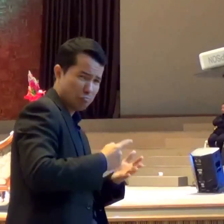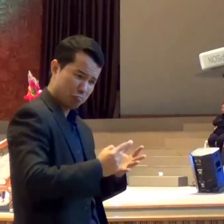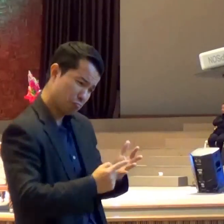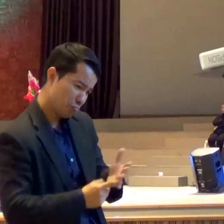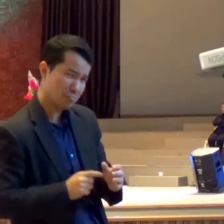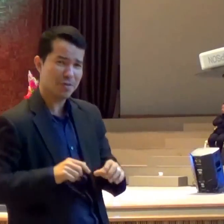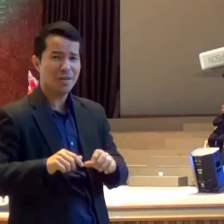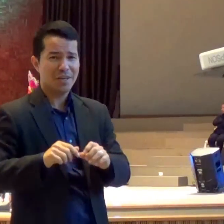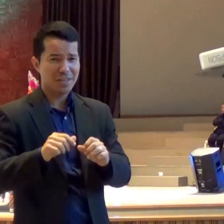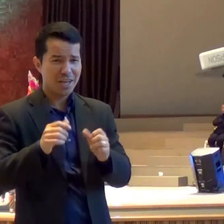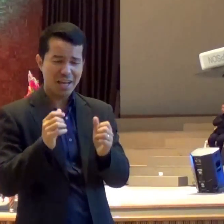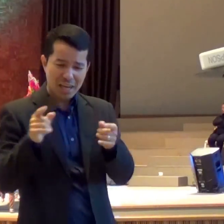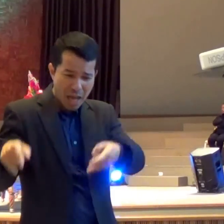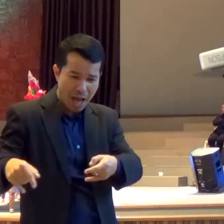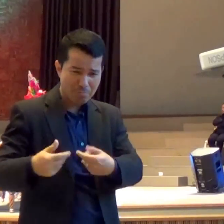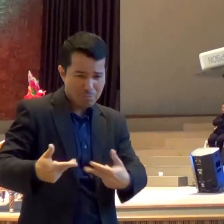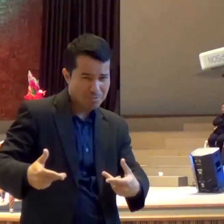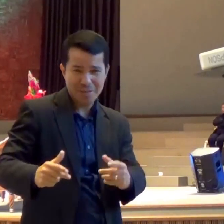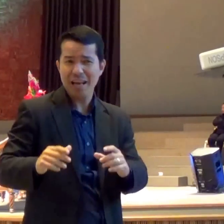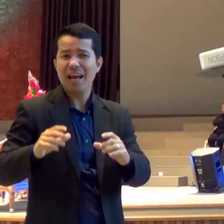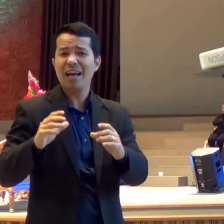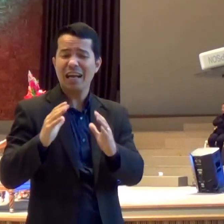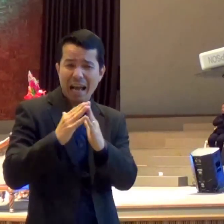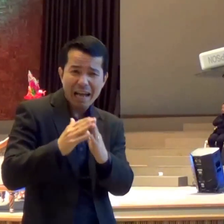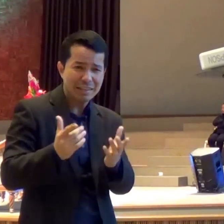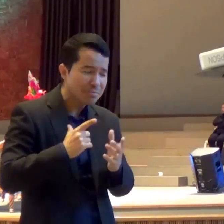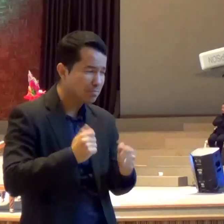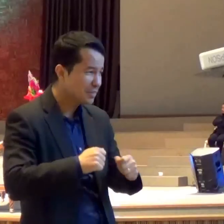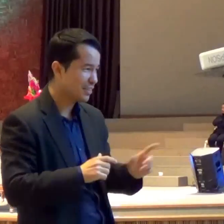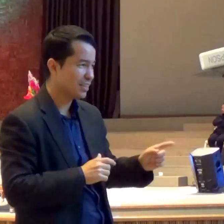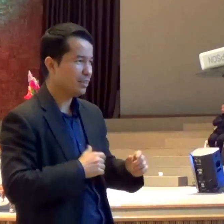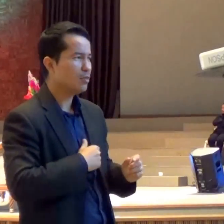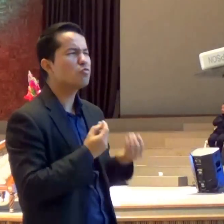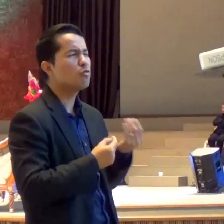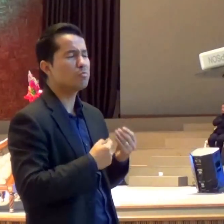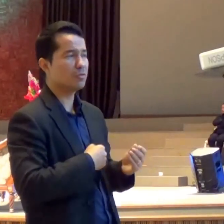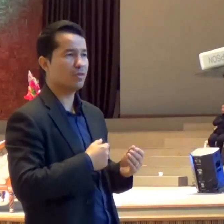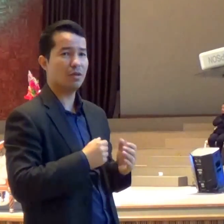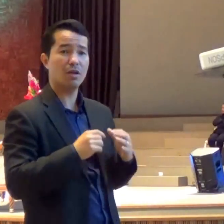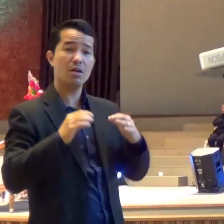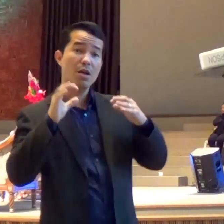A gente vai se organizar E como é que a gente Sela isso A gente põe uma aliança